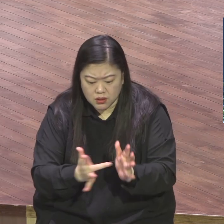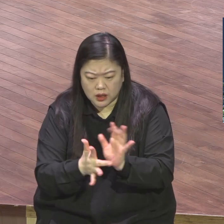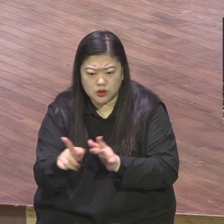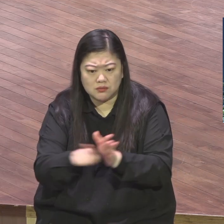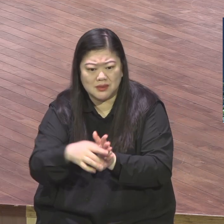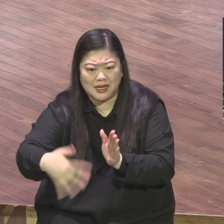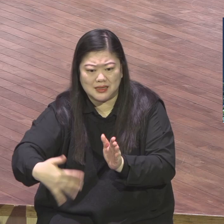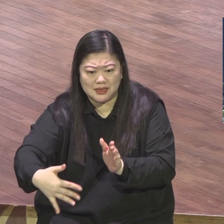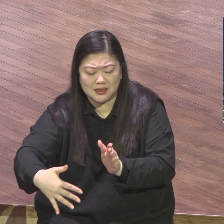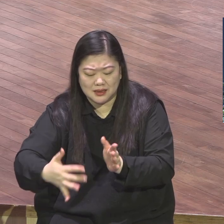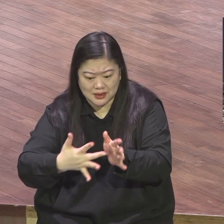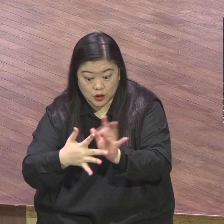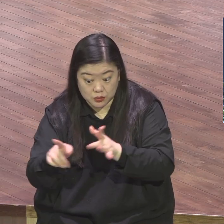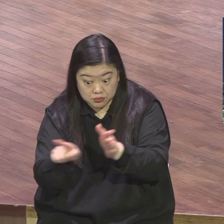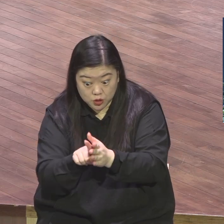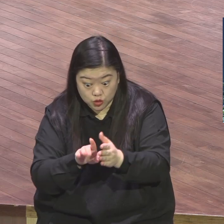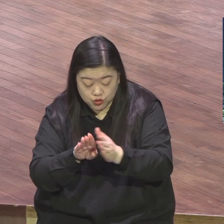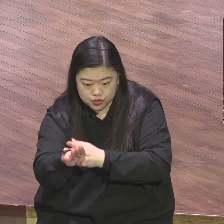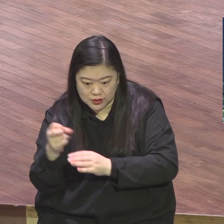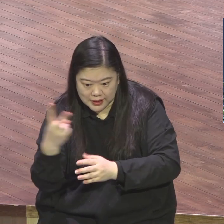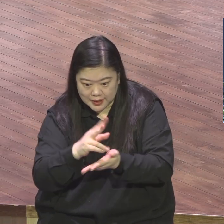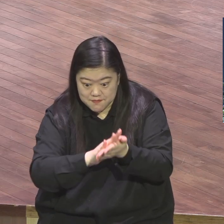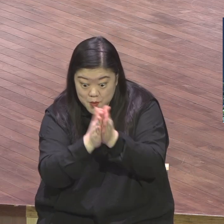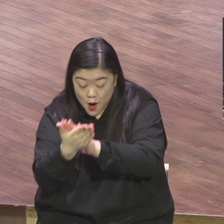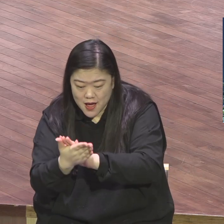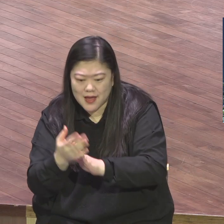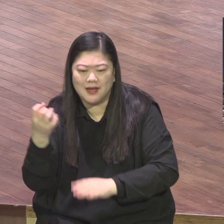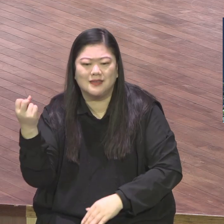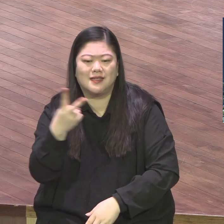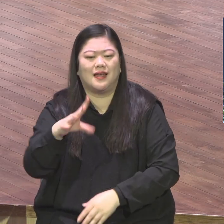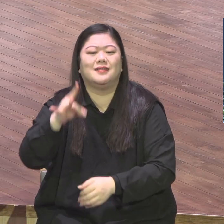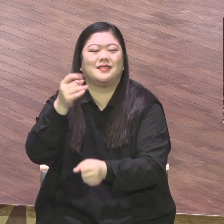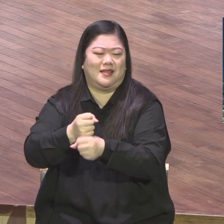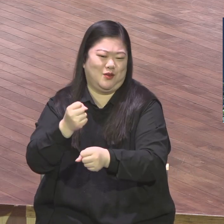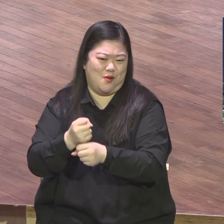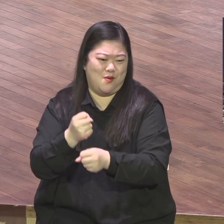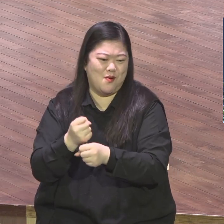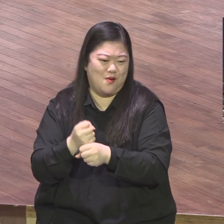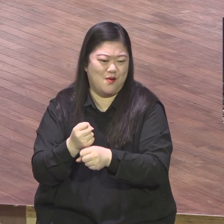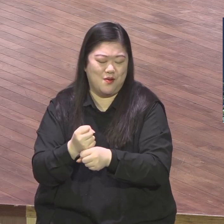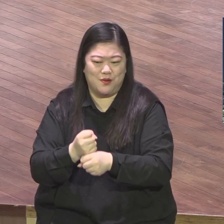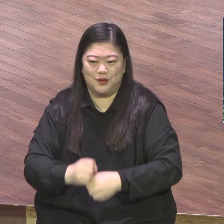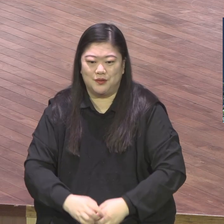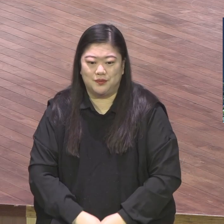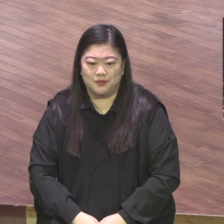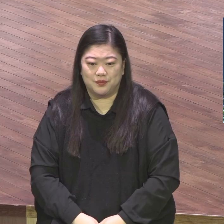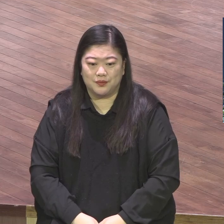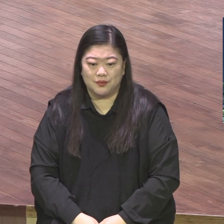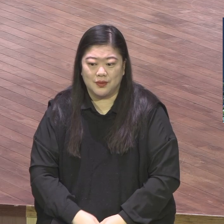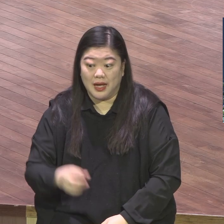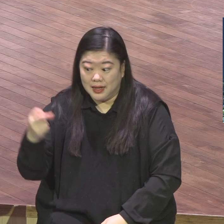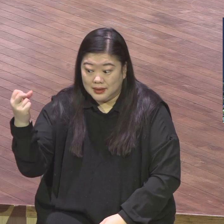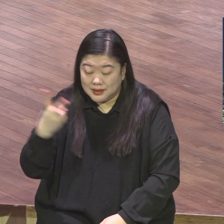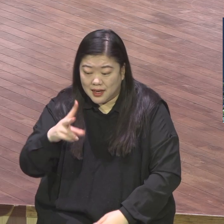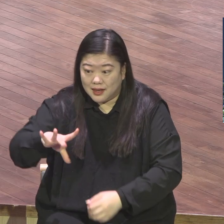재창조 거듭났다. 난 재창조되었다. 이런 감격, 이 재창조의 축복. 이걸 체험하게 되었다는 거예요.